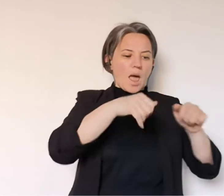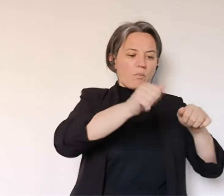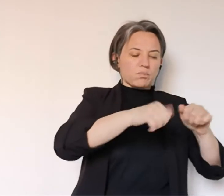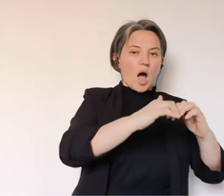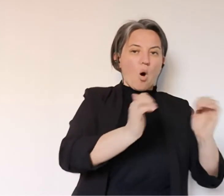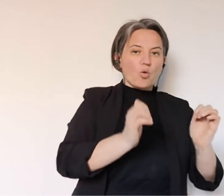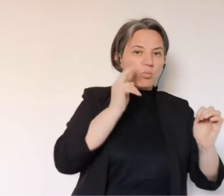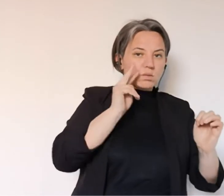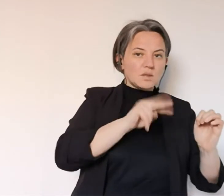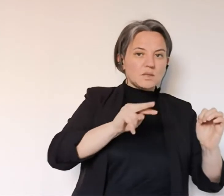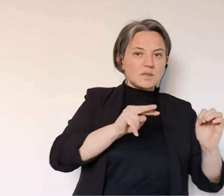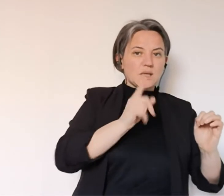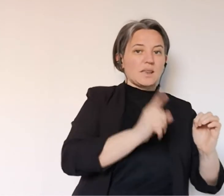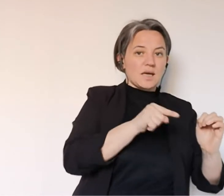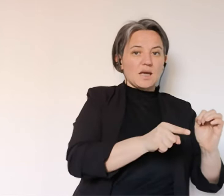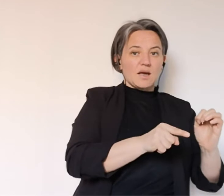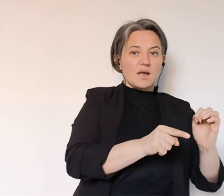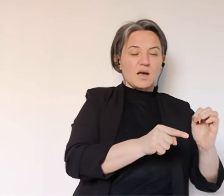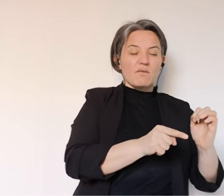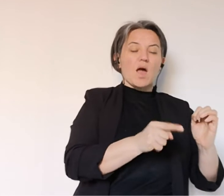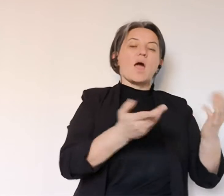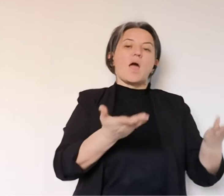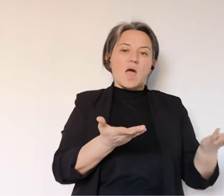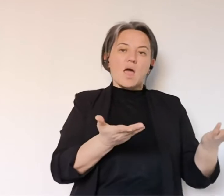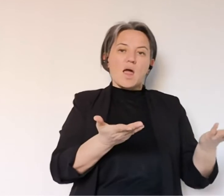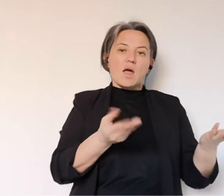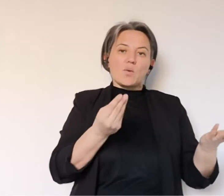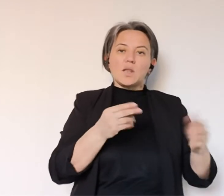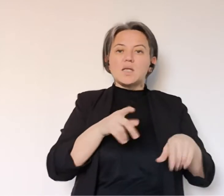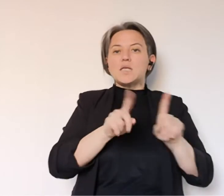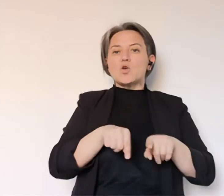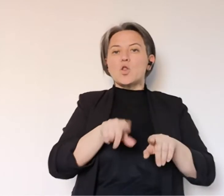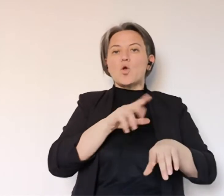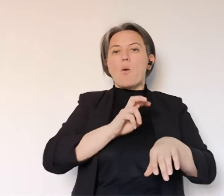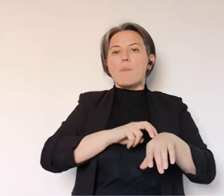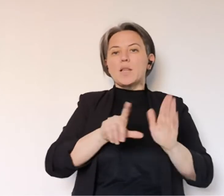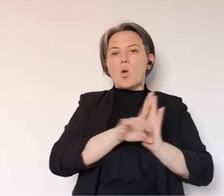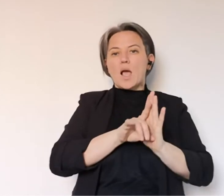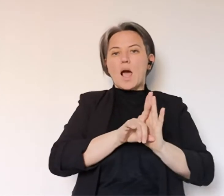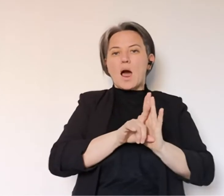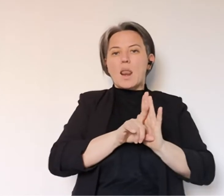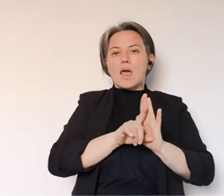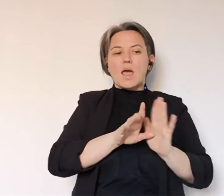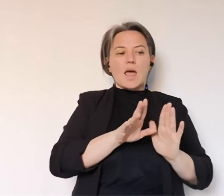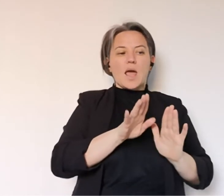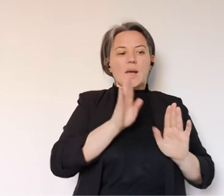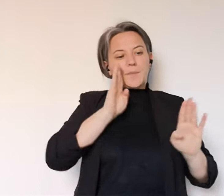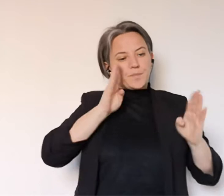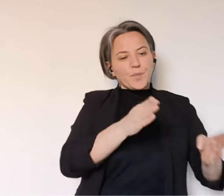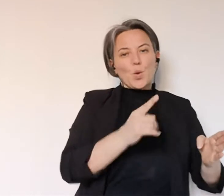fatta dal medico legale. Per questioni di sicurezza a volte i medici legali aspettano